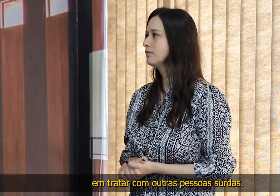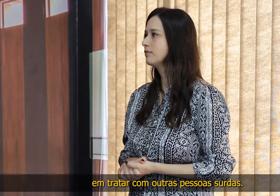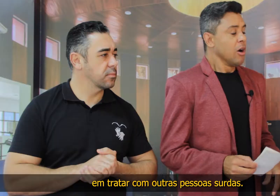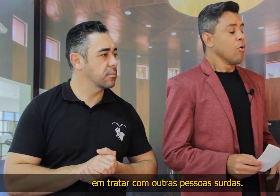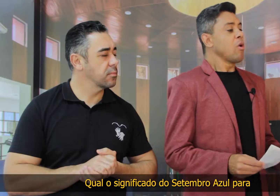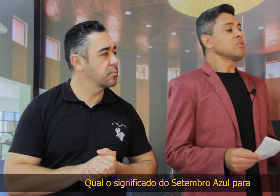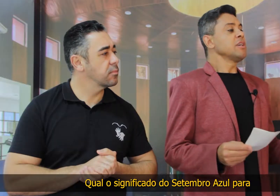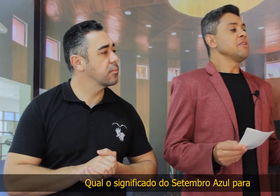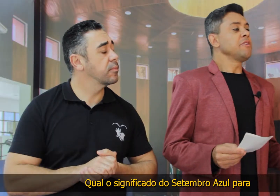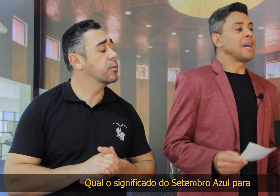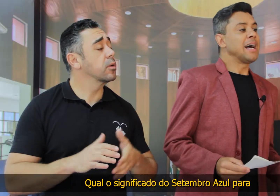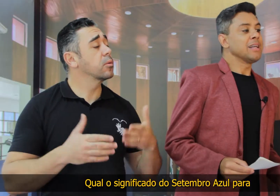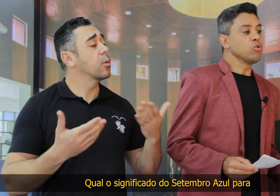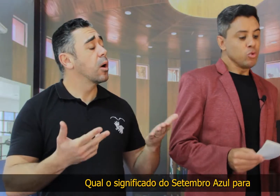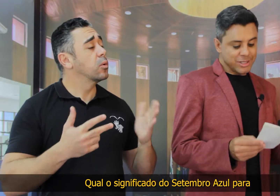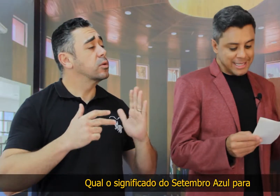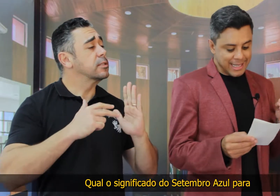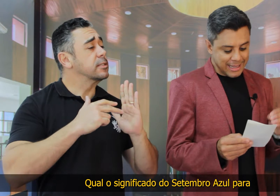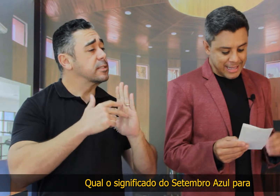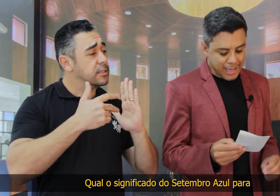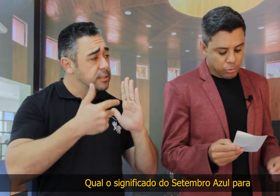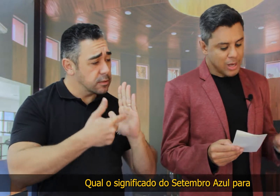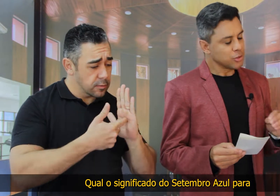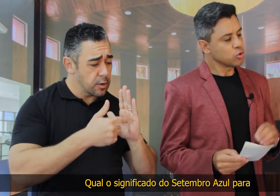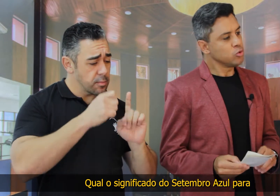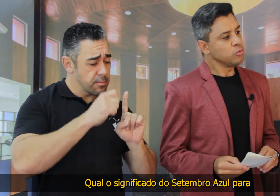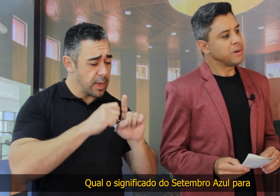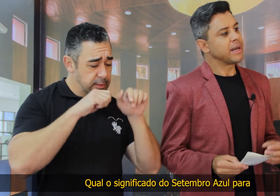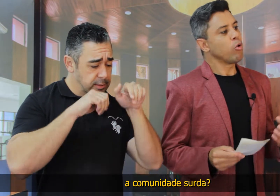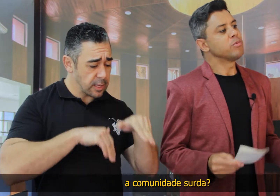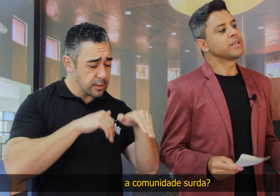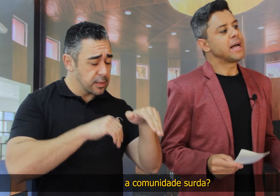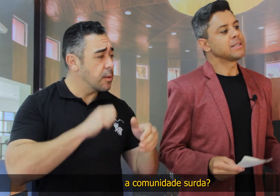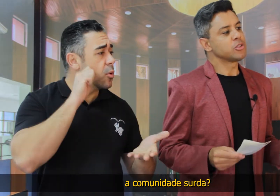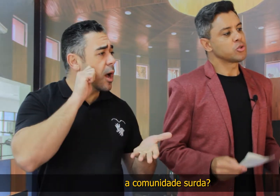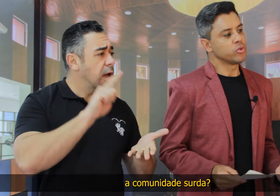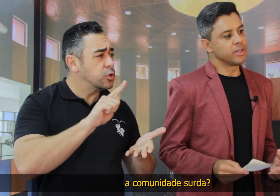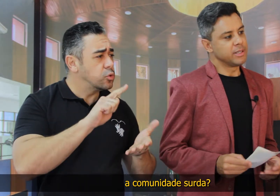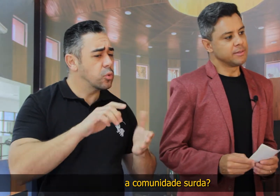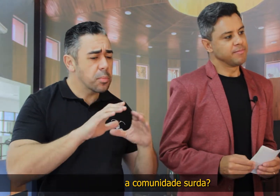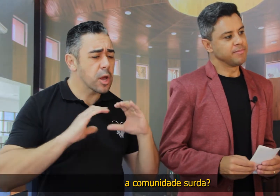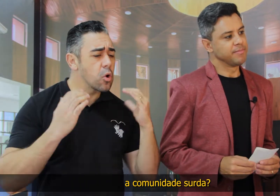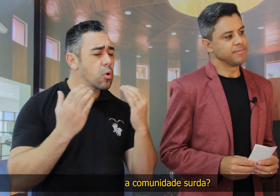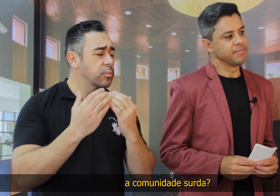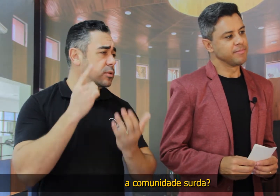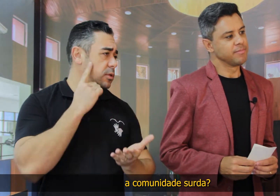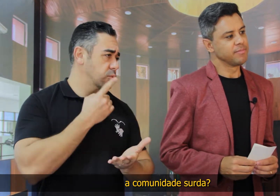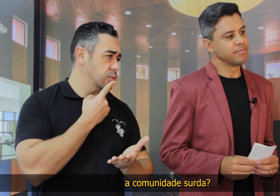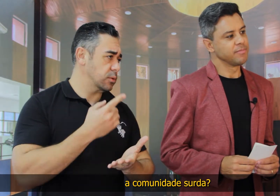surdas. Qual o significado do Setembro Azul para a comunidade surda?